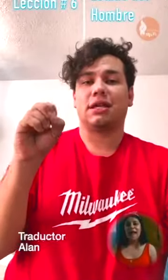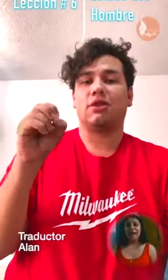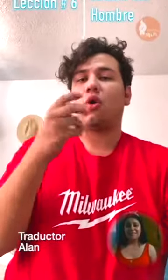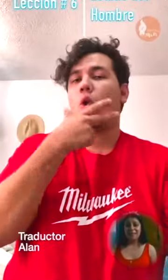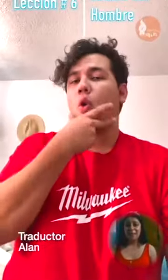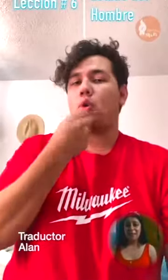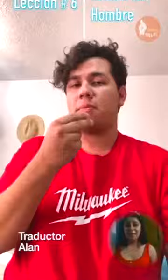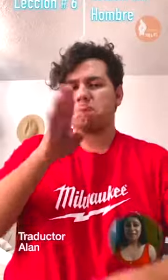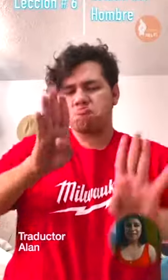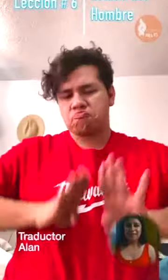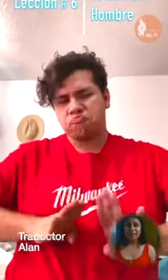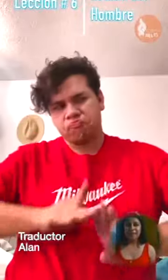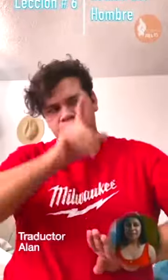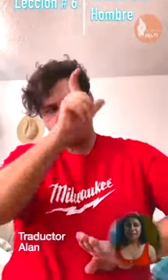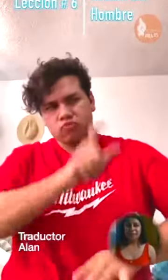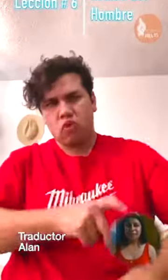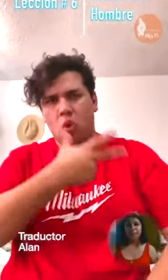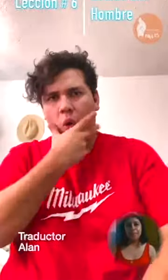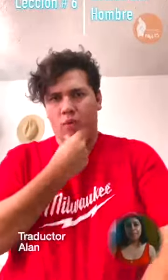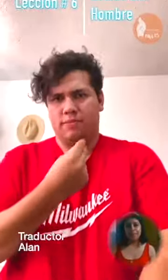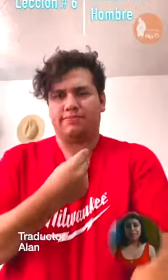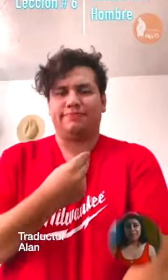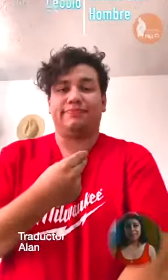Así que para comenzar vamos a hacer una pequeña oración.